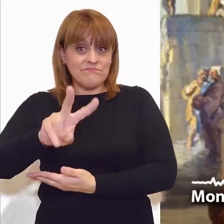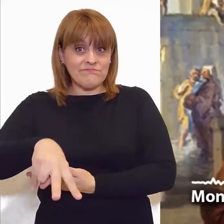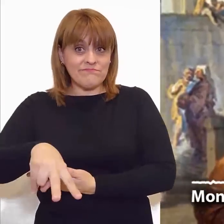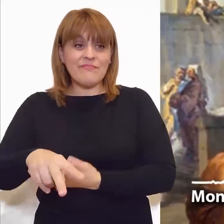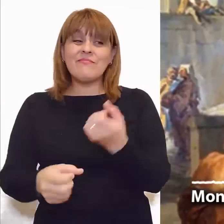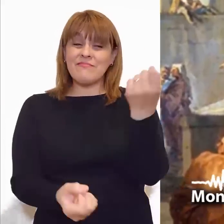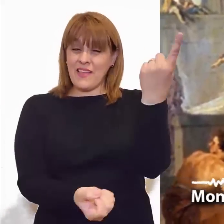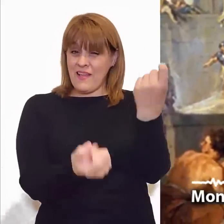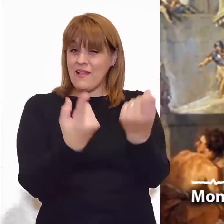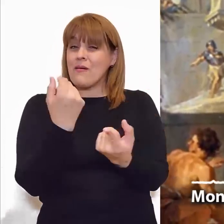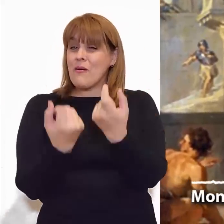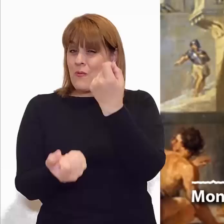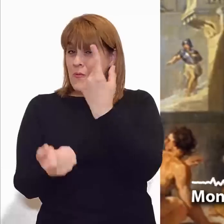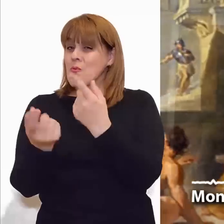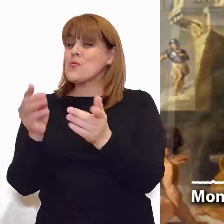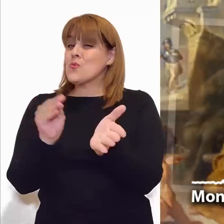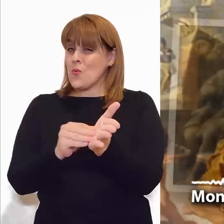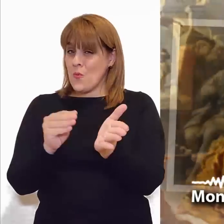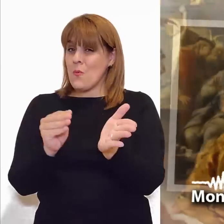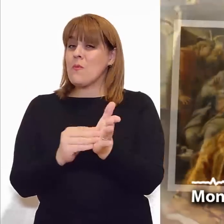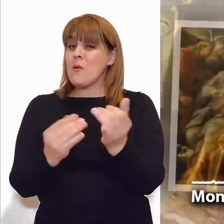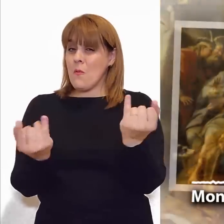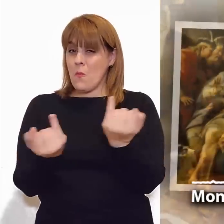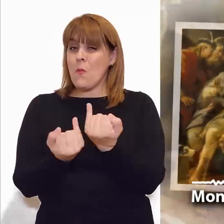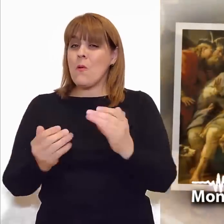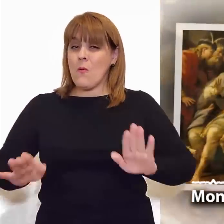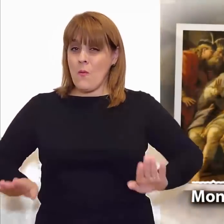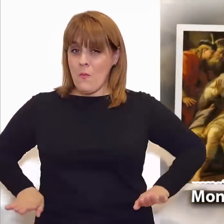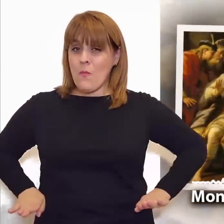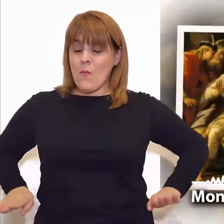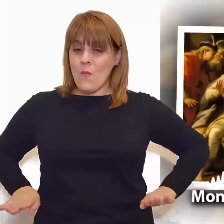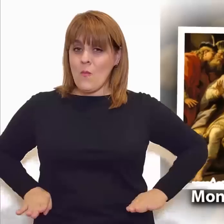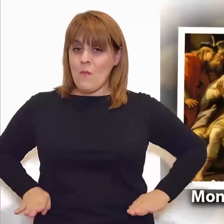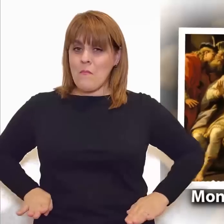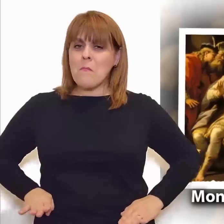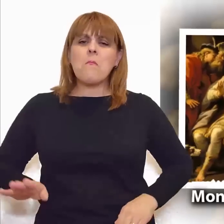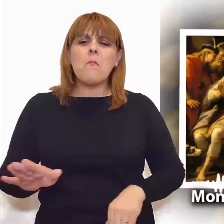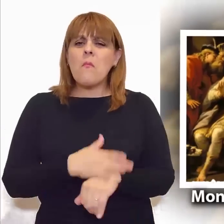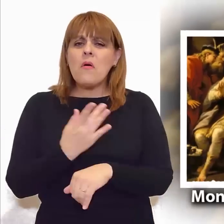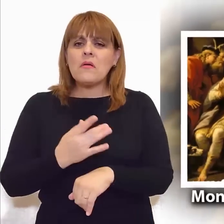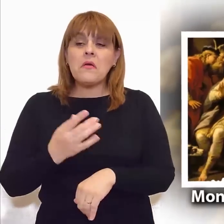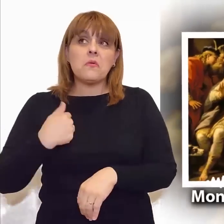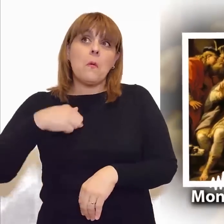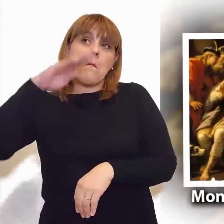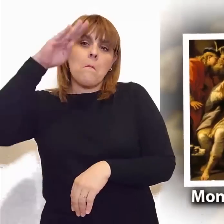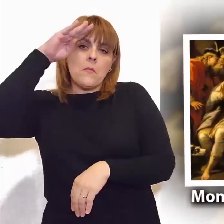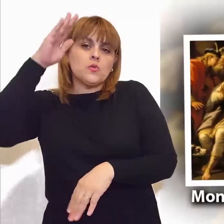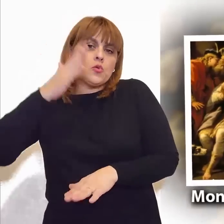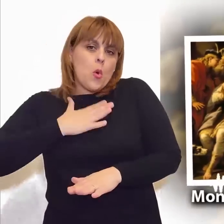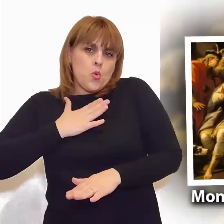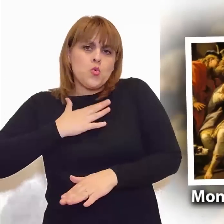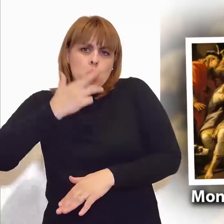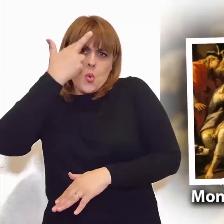de los otros discípulos, pero ésta tiene unos rasgos especiales. Es el mismo Mateo quien nos la